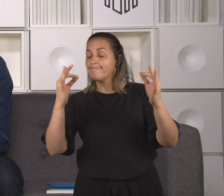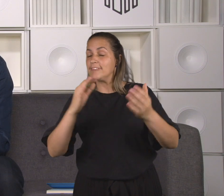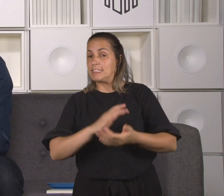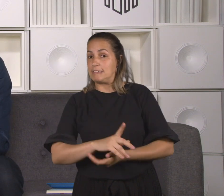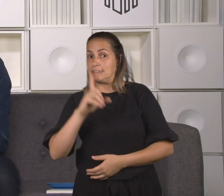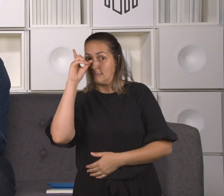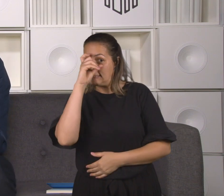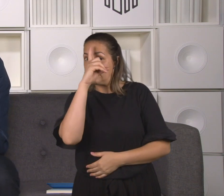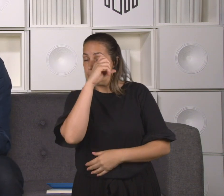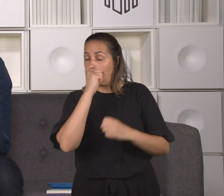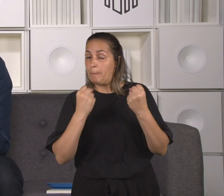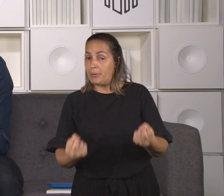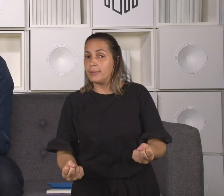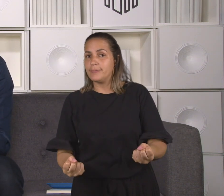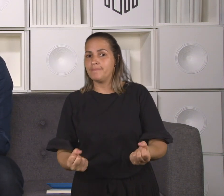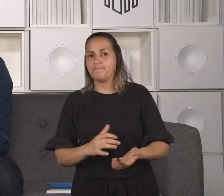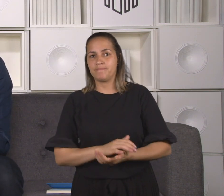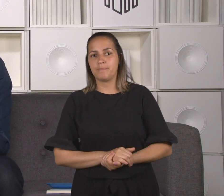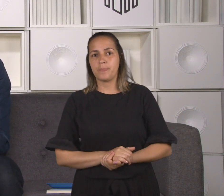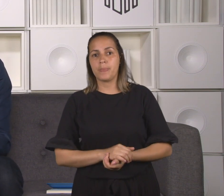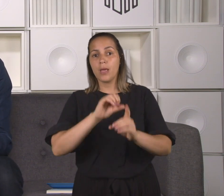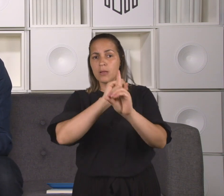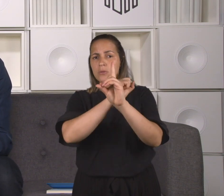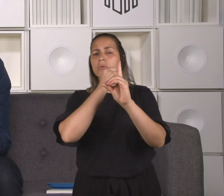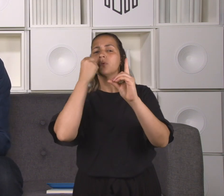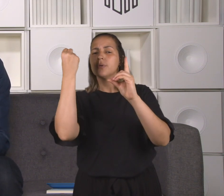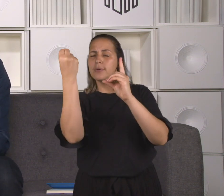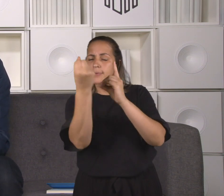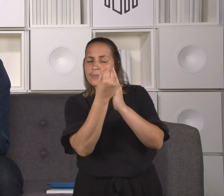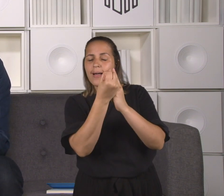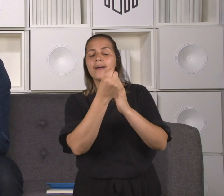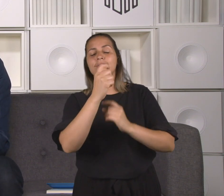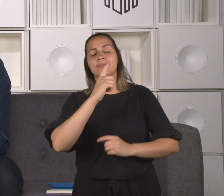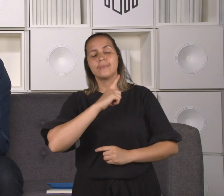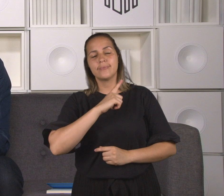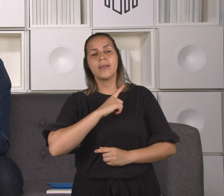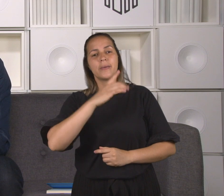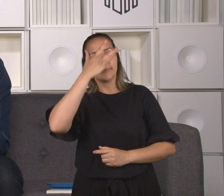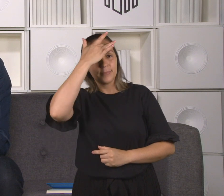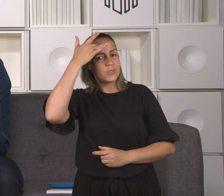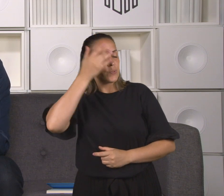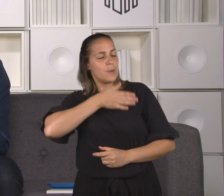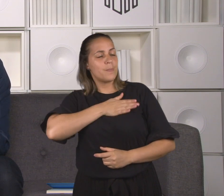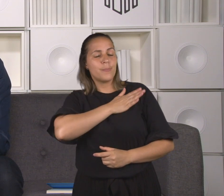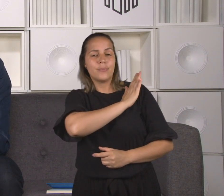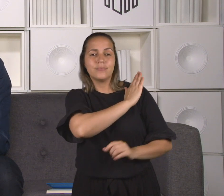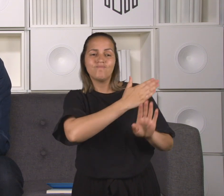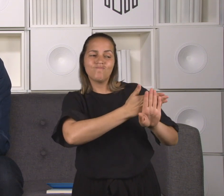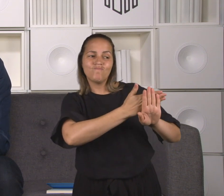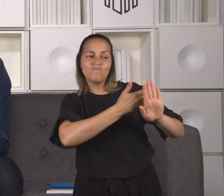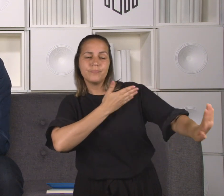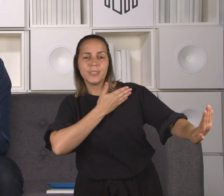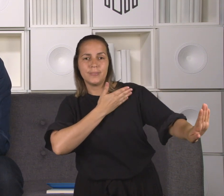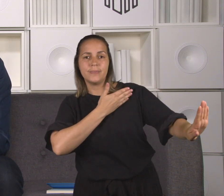A nossa sociedade tem leprosos e tem pessoas que ela segrega.